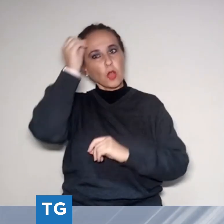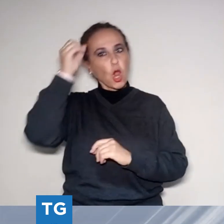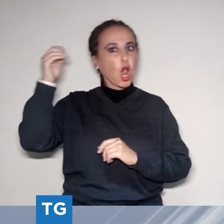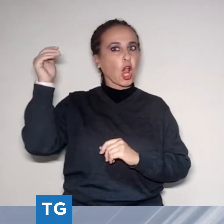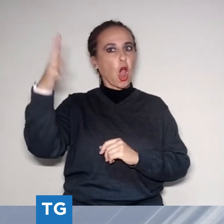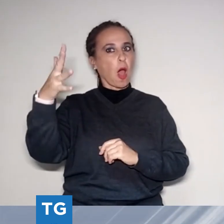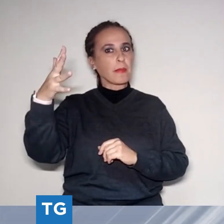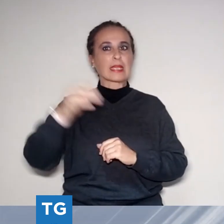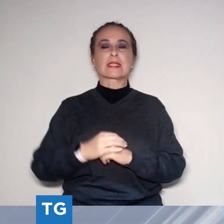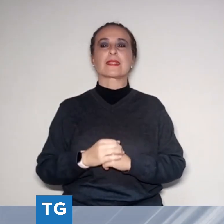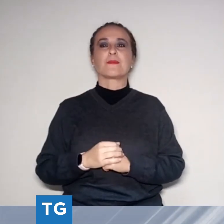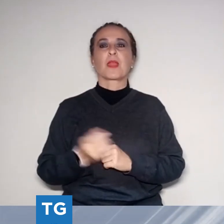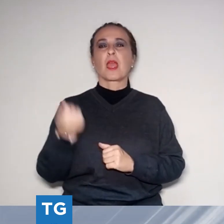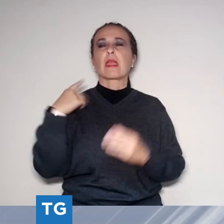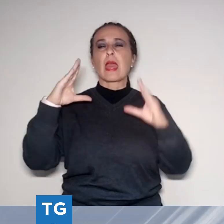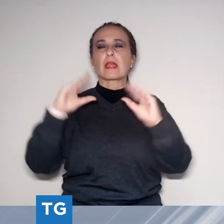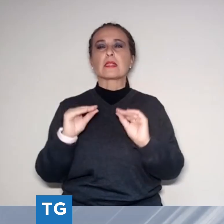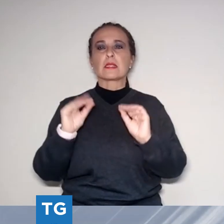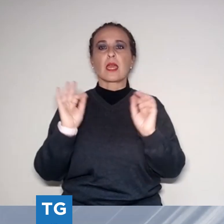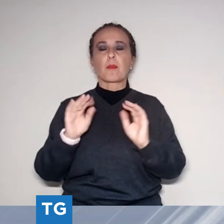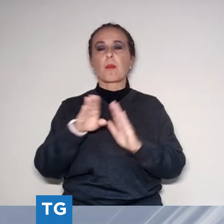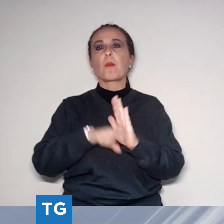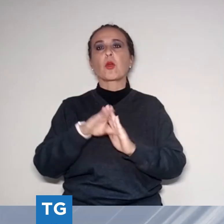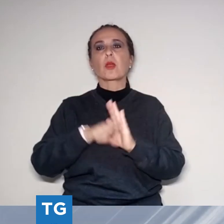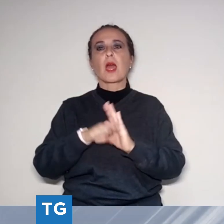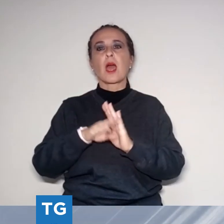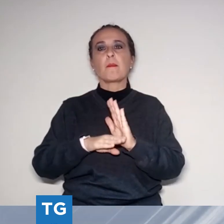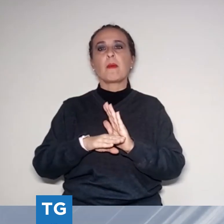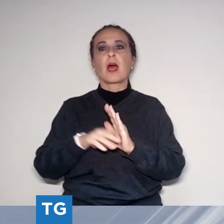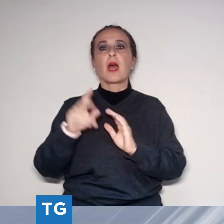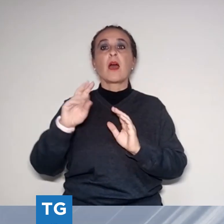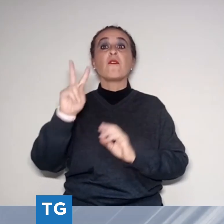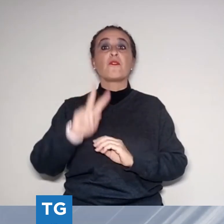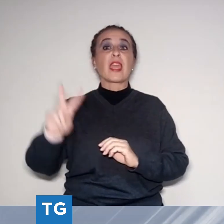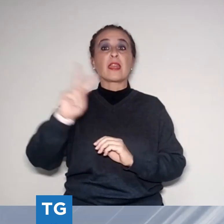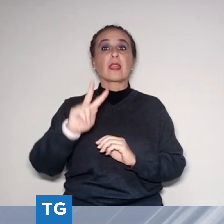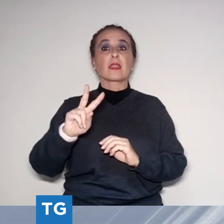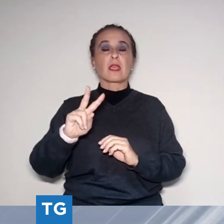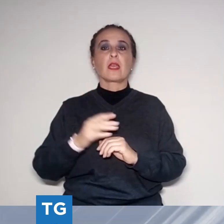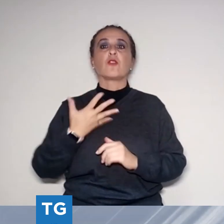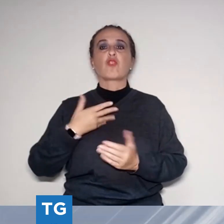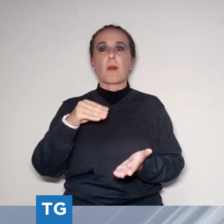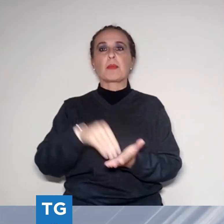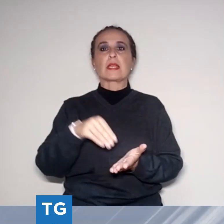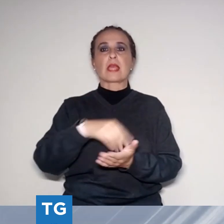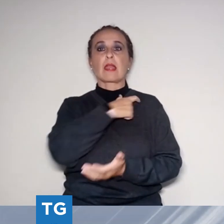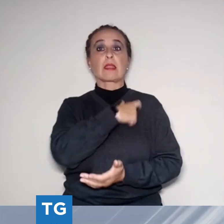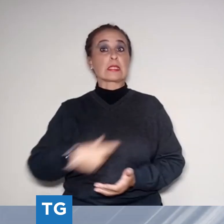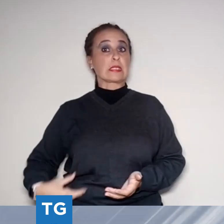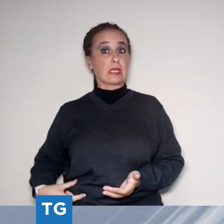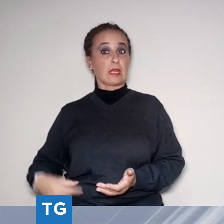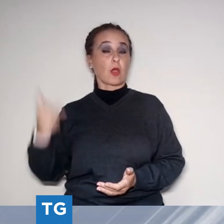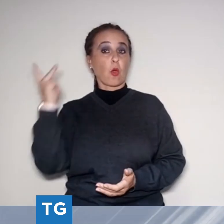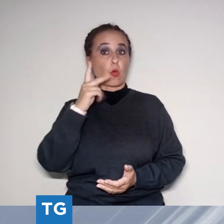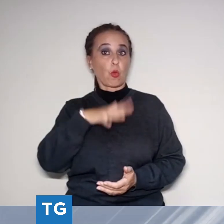parlato alla trasmissione e venerdì in onda su Noi TV c'erano il sindaco di Luca Pardini e il direttore generale dei comics